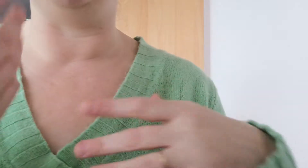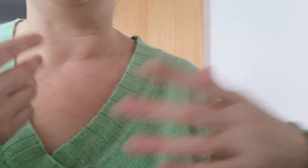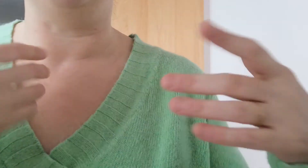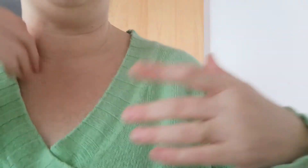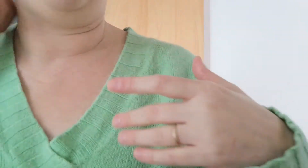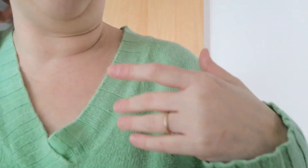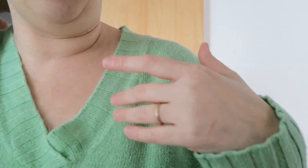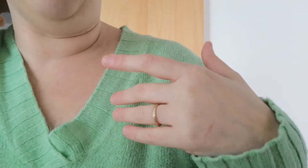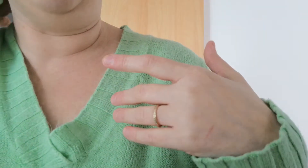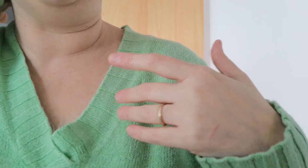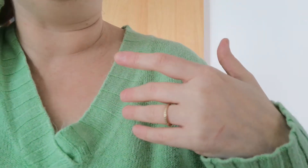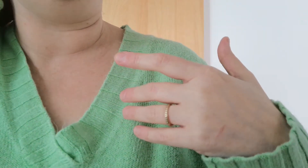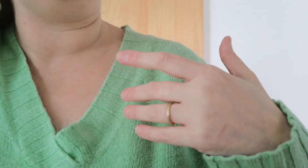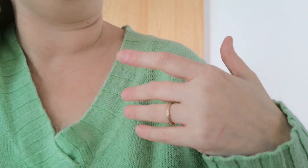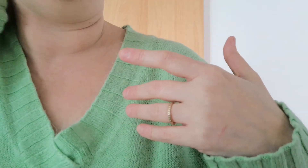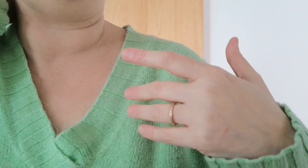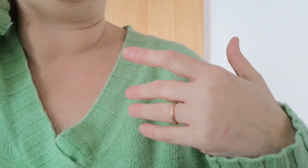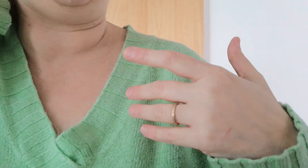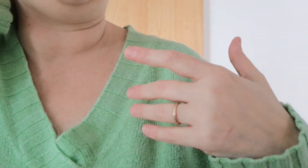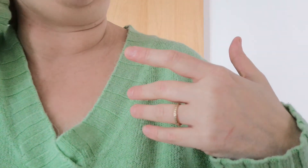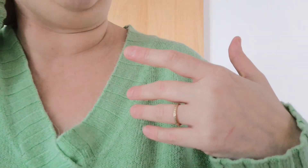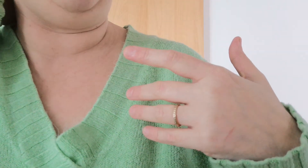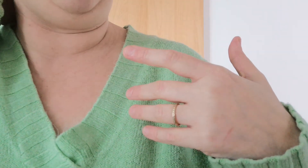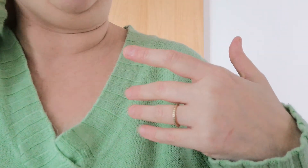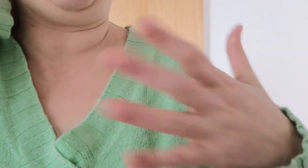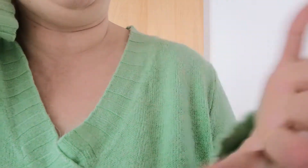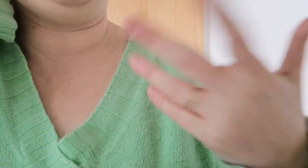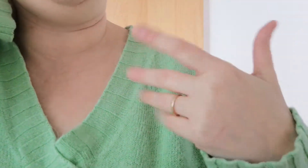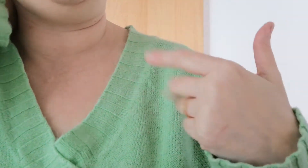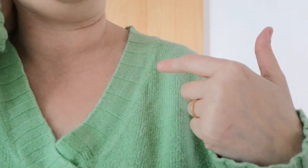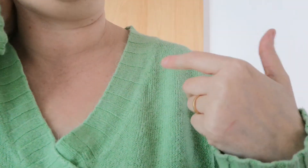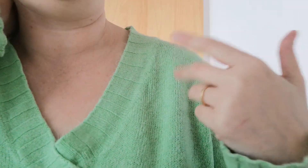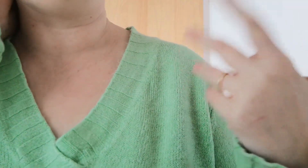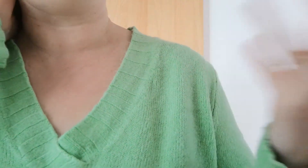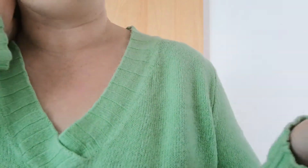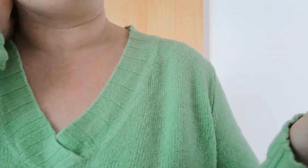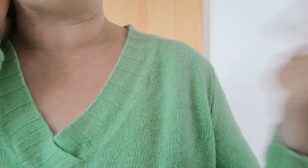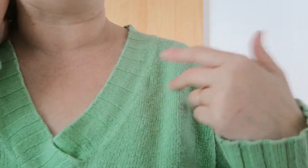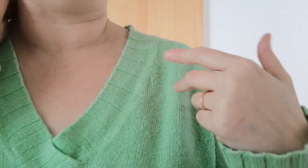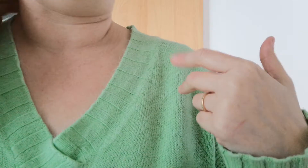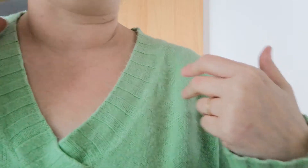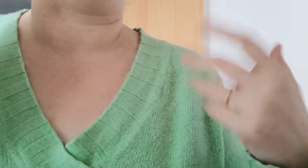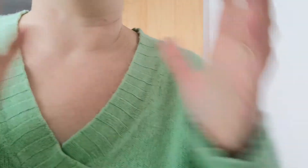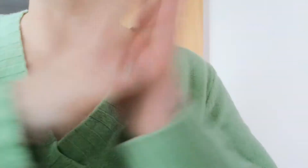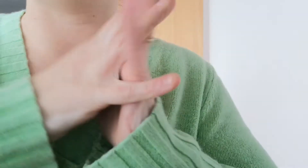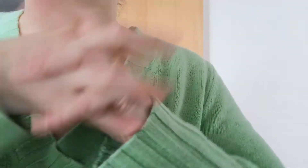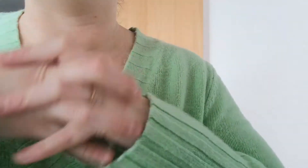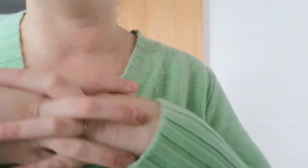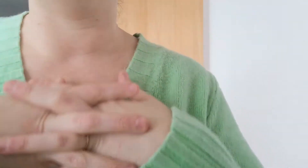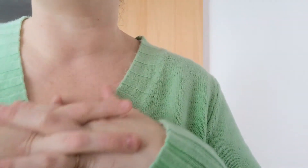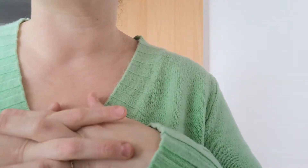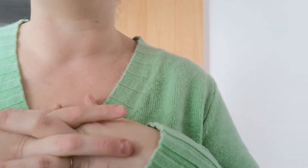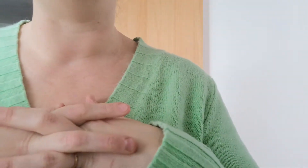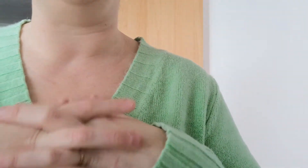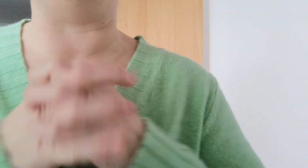grands enfants j'ai eu trois enfants 17 par bientôt 18 bientôt 16 et puis 10 ans